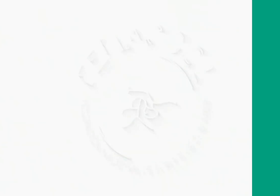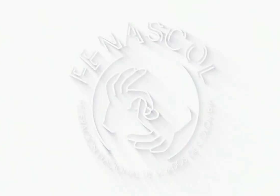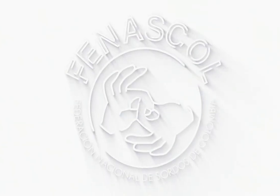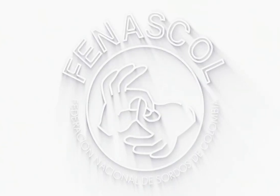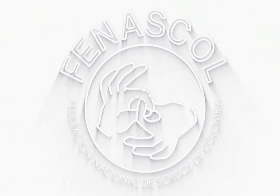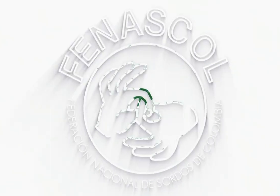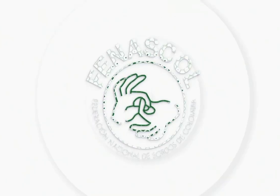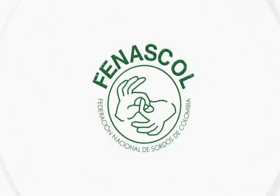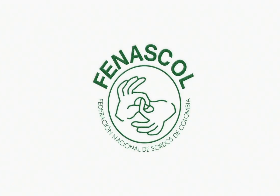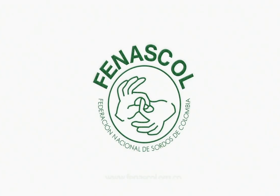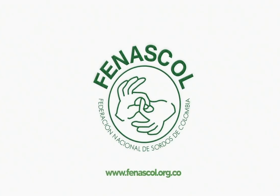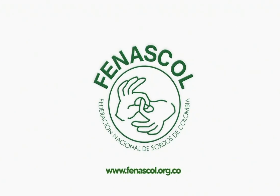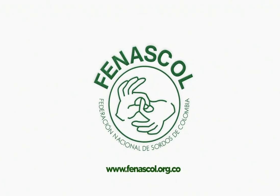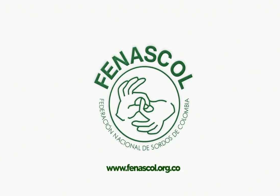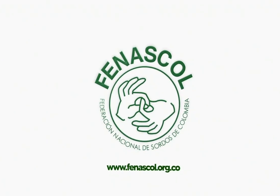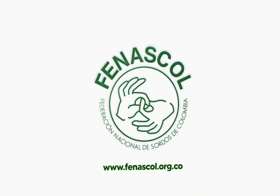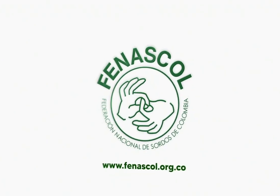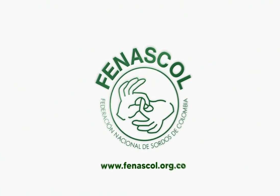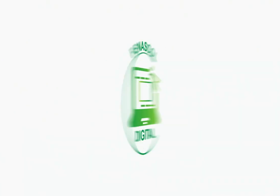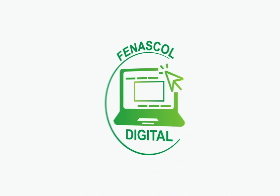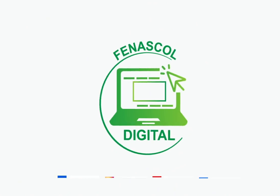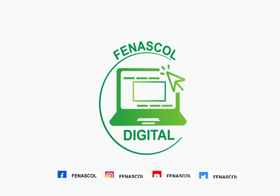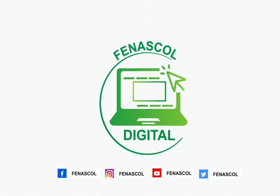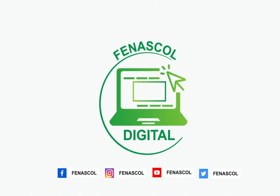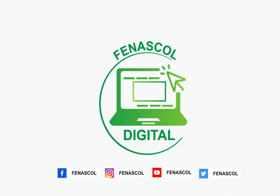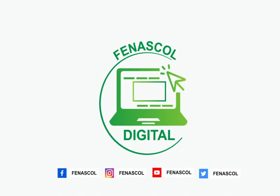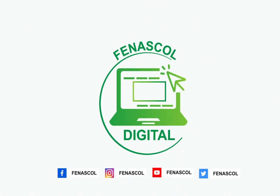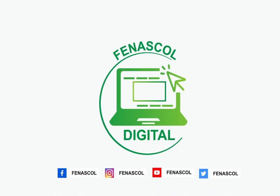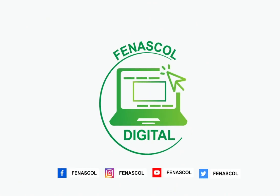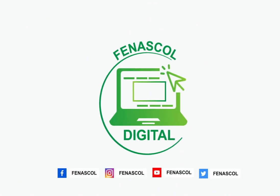Gracias por ver el video.